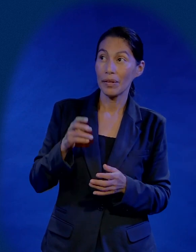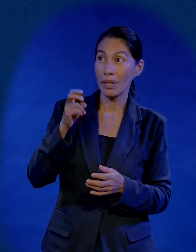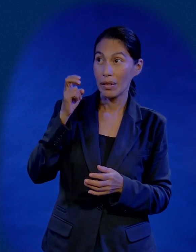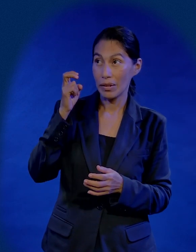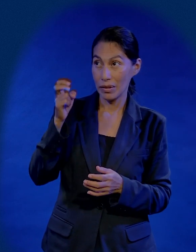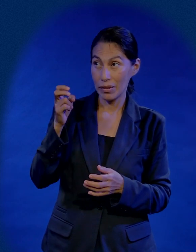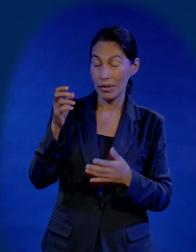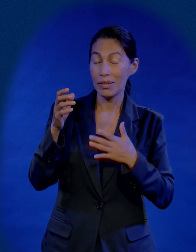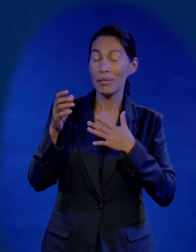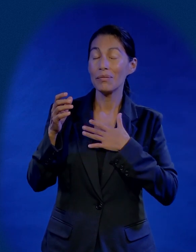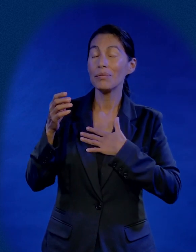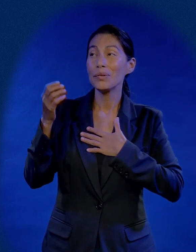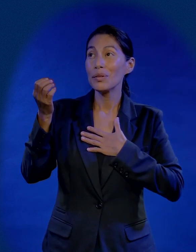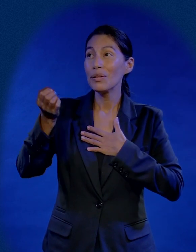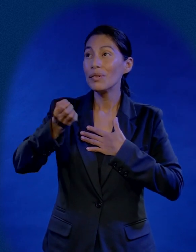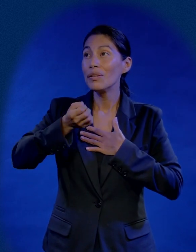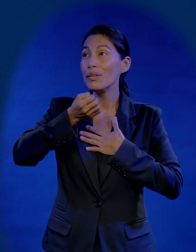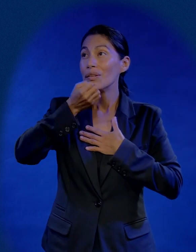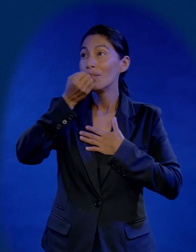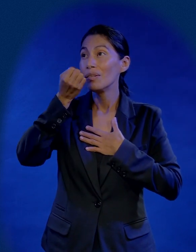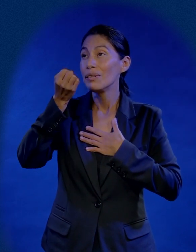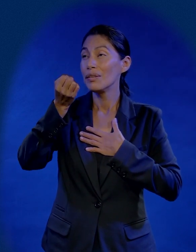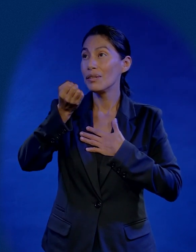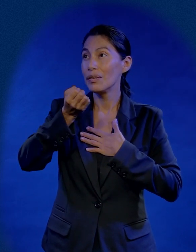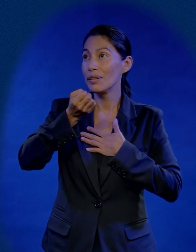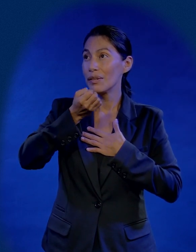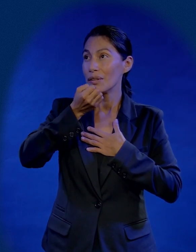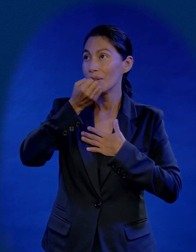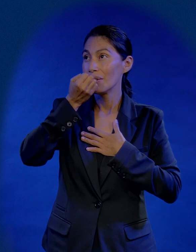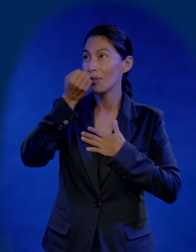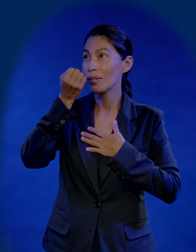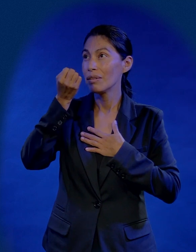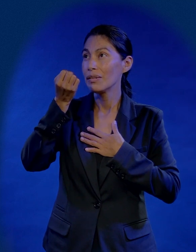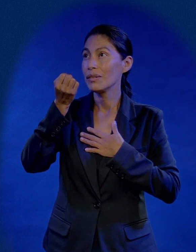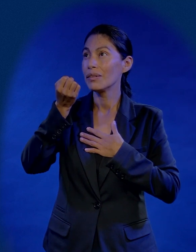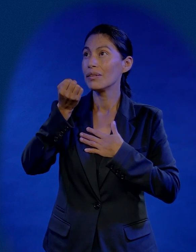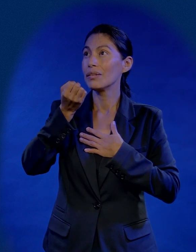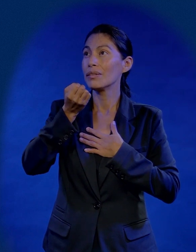este es mío corazón